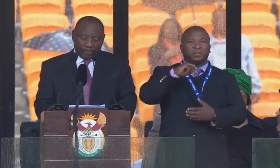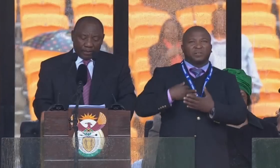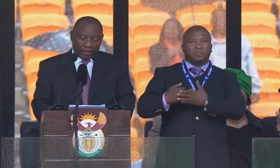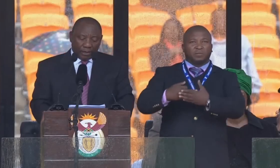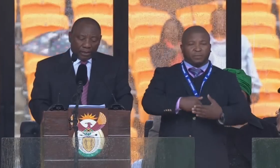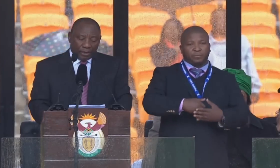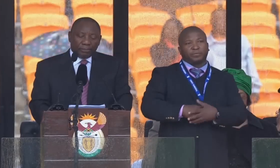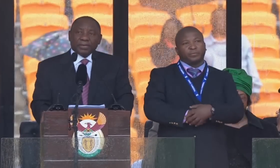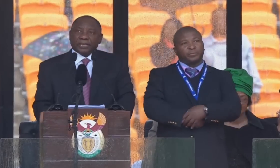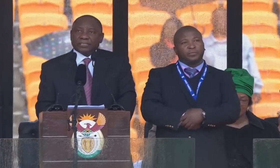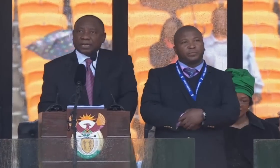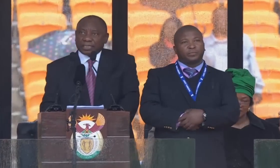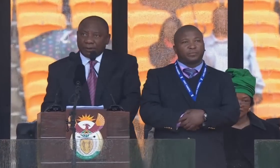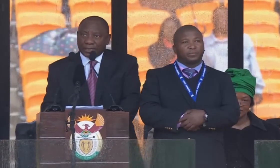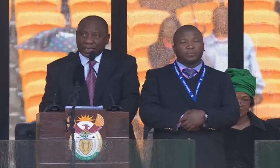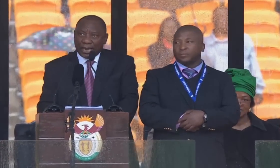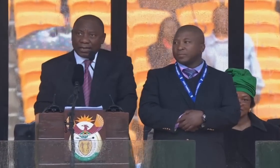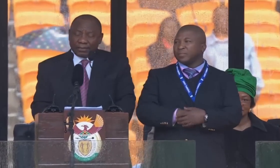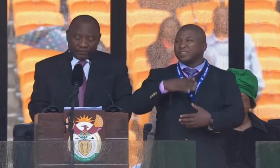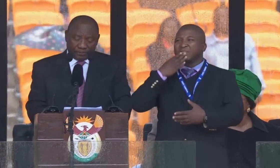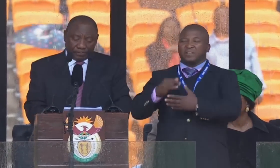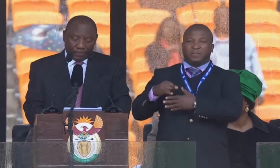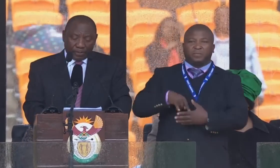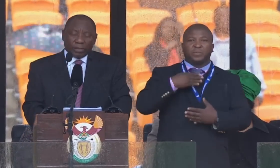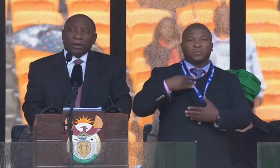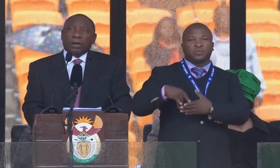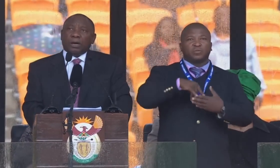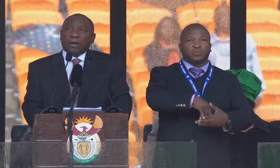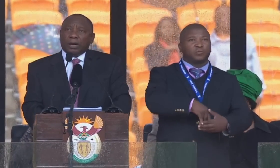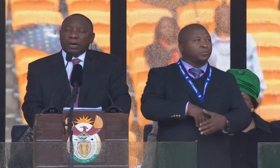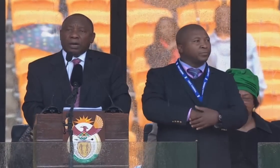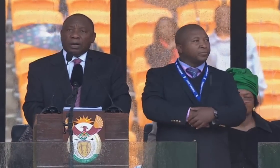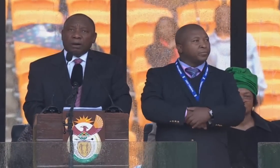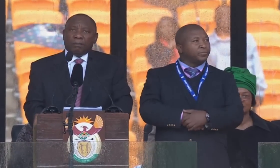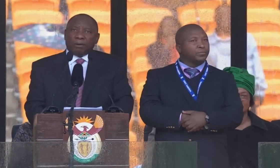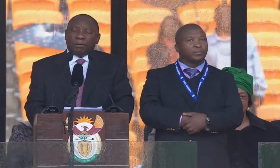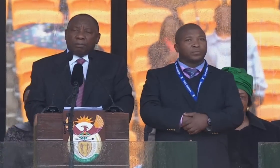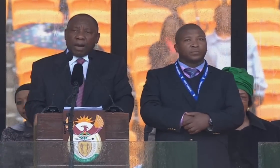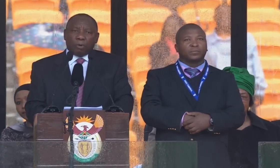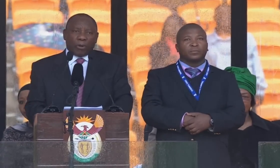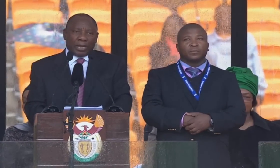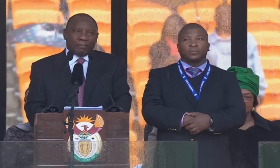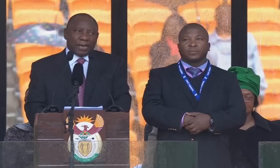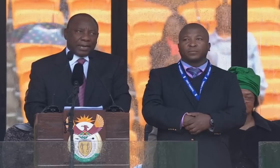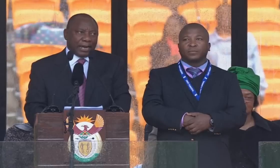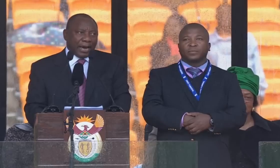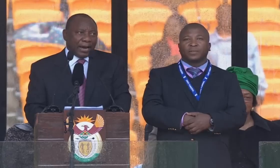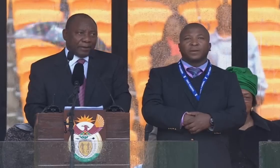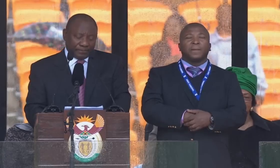Hoje a festa é sua, a festa é nossa De quem quiser, de quem vier A festa